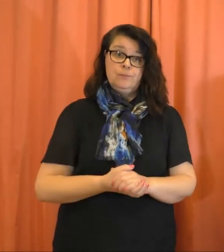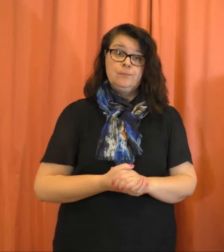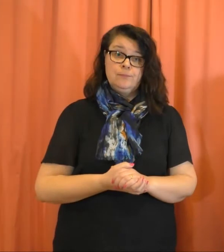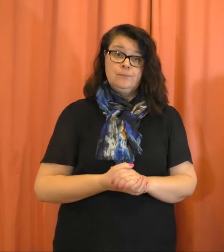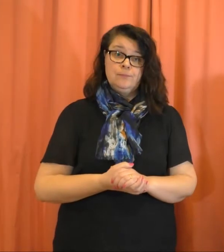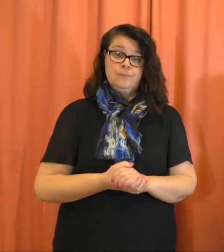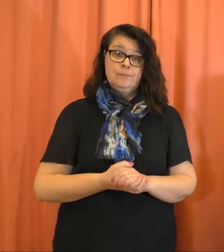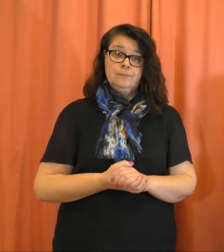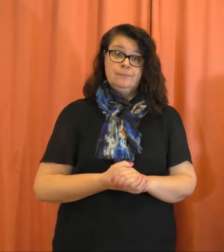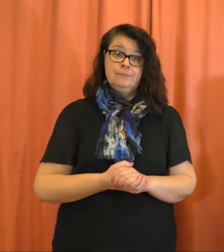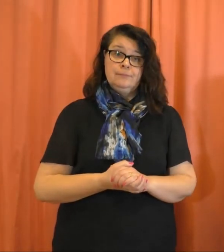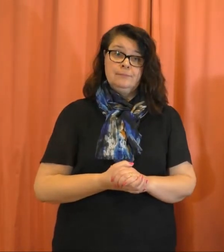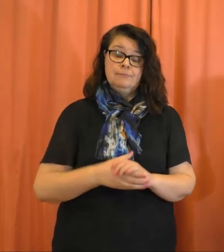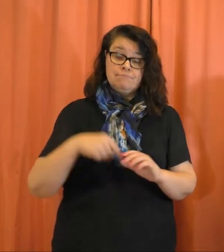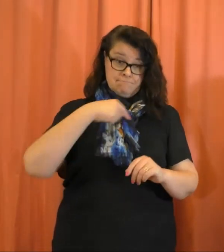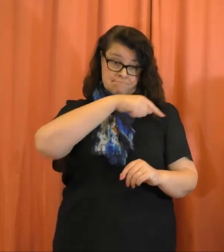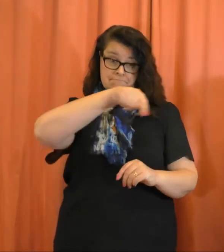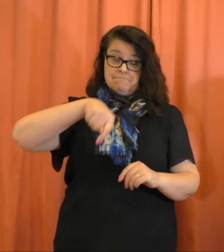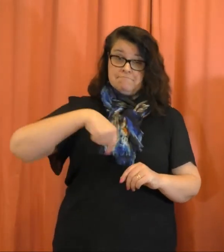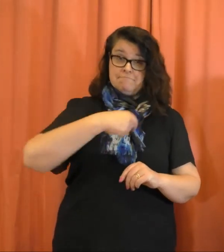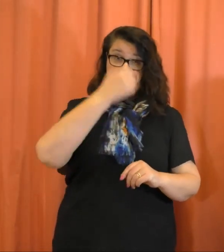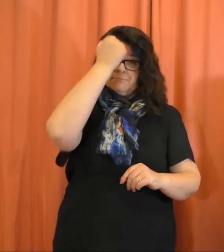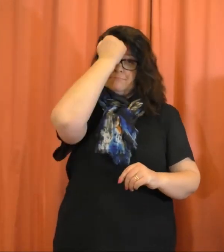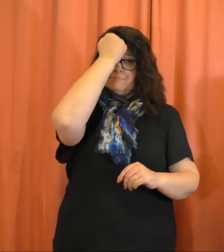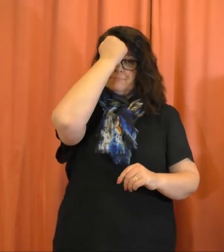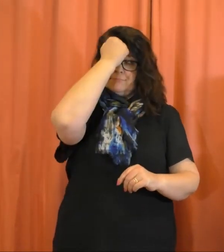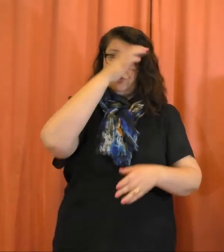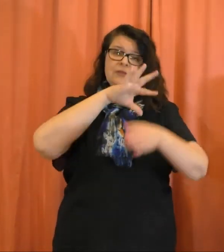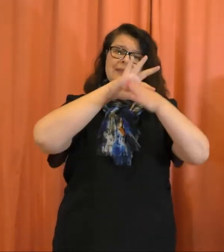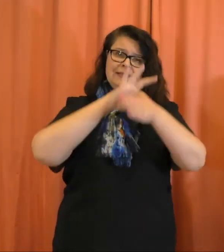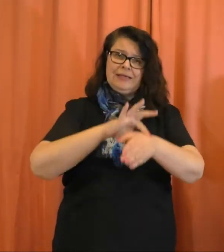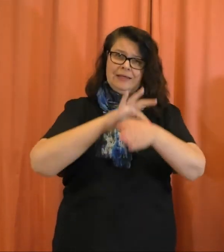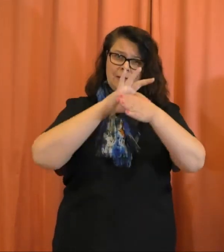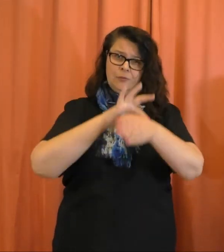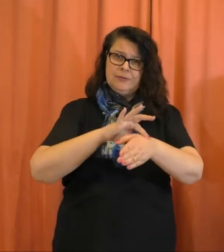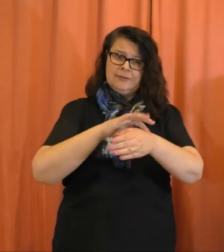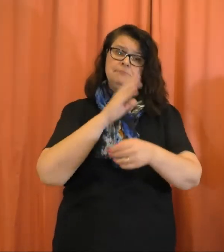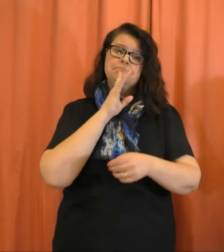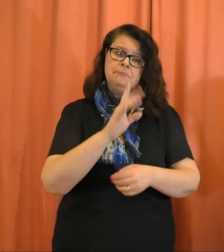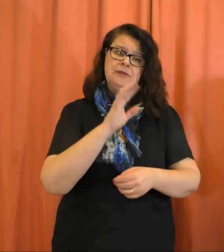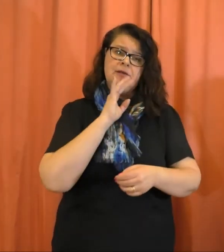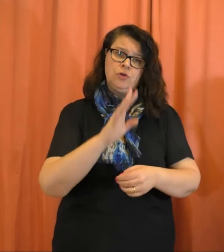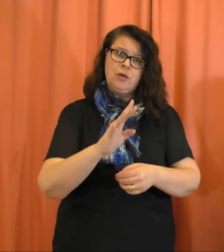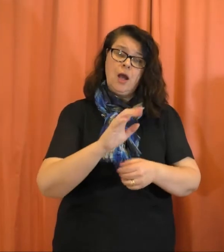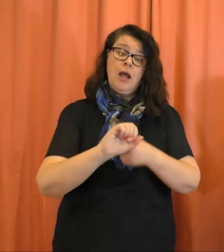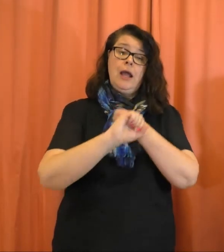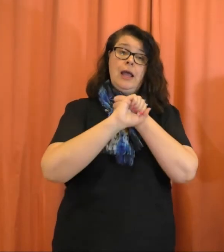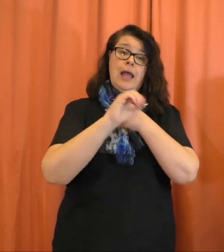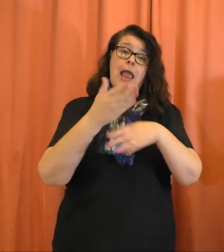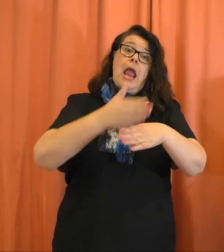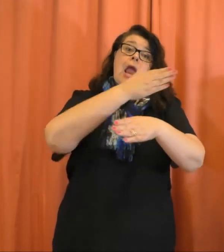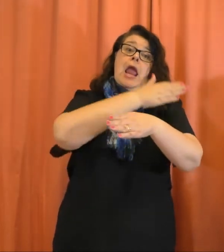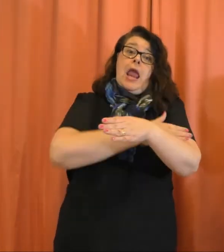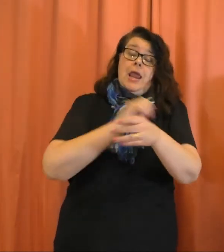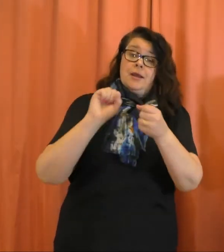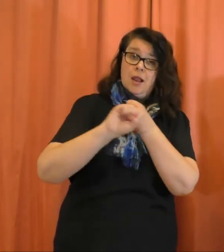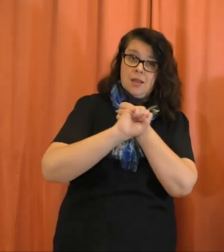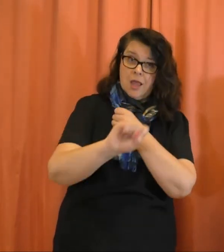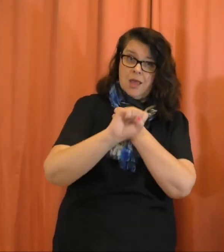Kerromme muistisairauksista, niiden ennaltaehkäisystä ja hoidosta